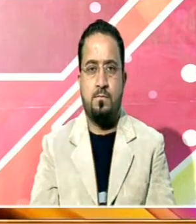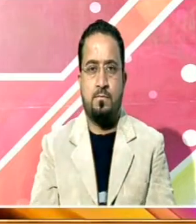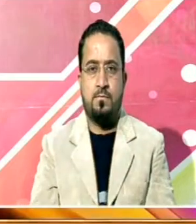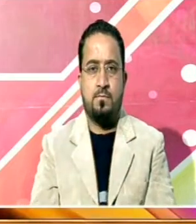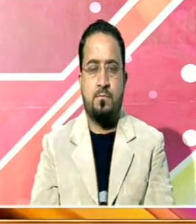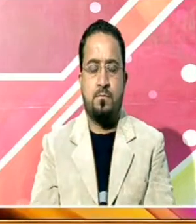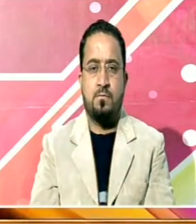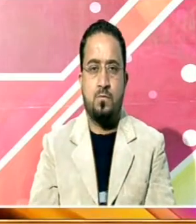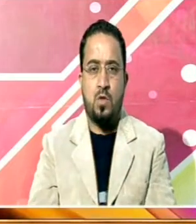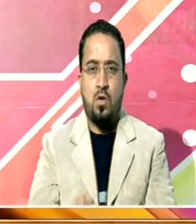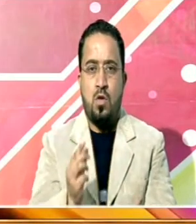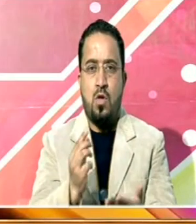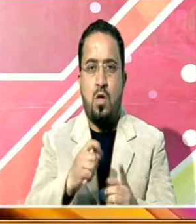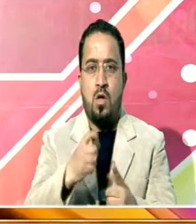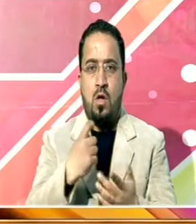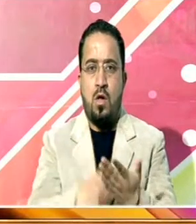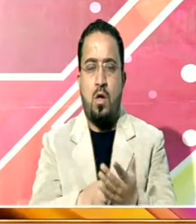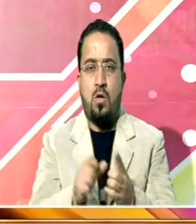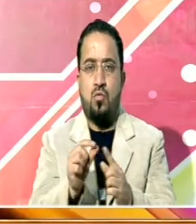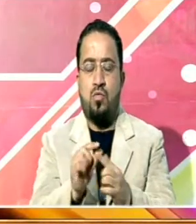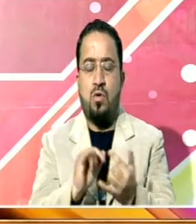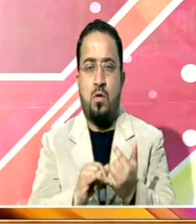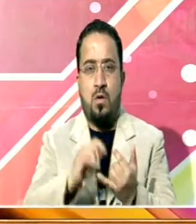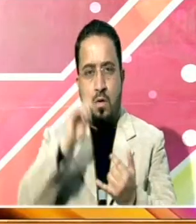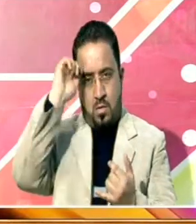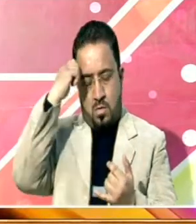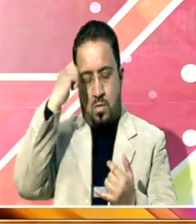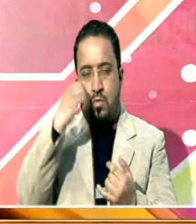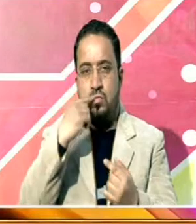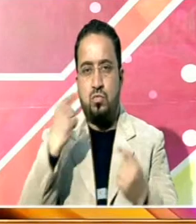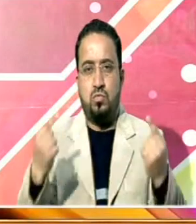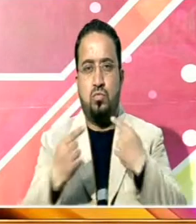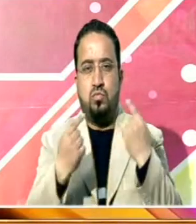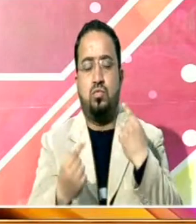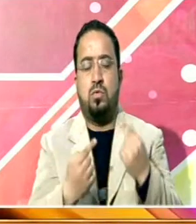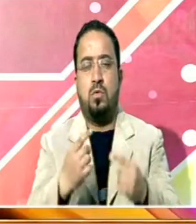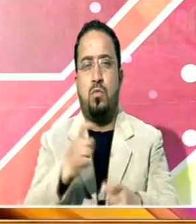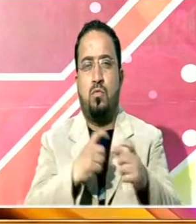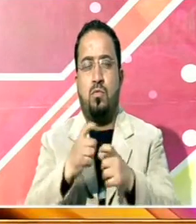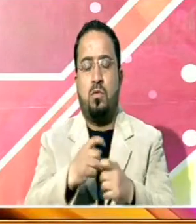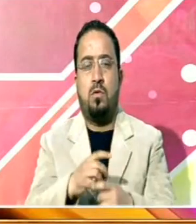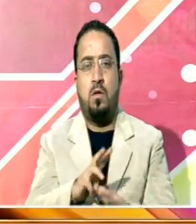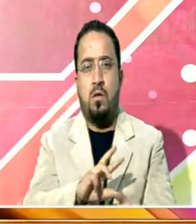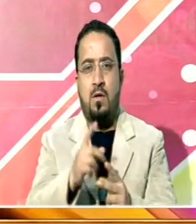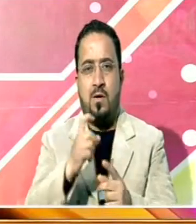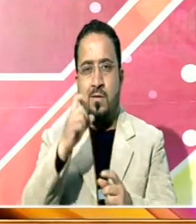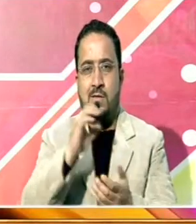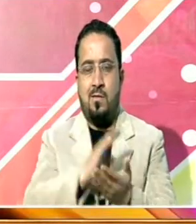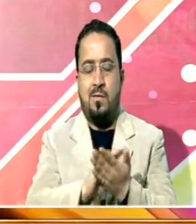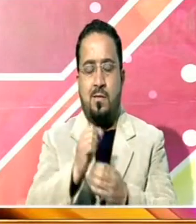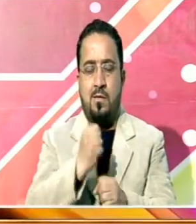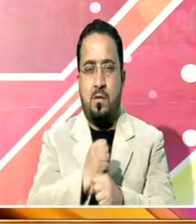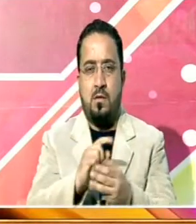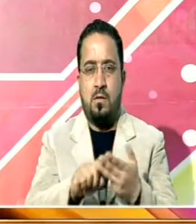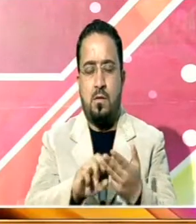جس میں روس اور یوکرین کے درمیان جنگ کے بعد کی صورتحال کے بارے میں تبادل خیال کیا گیا